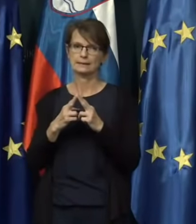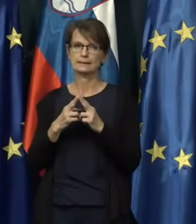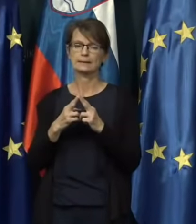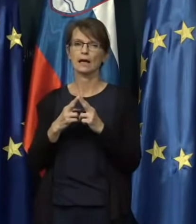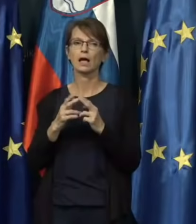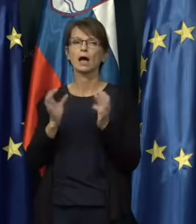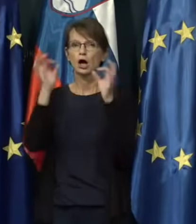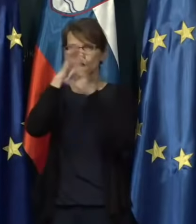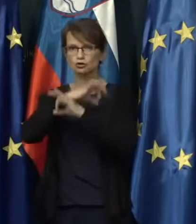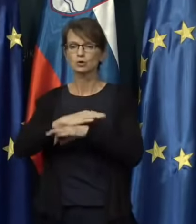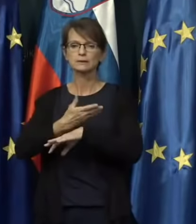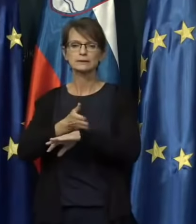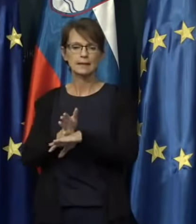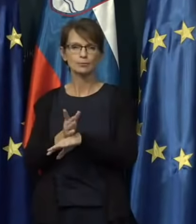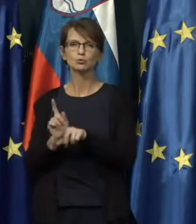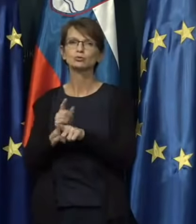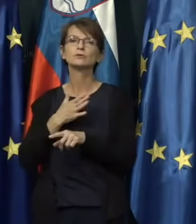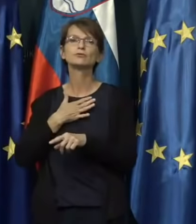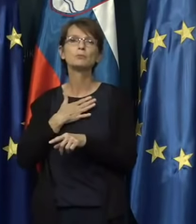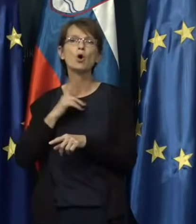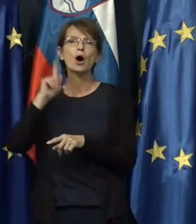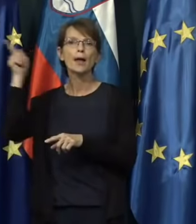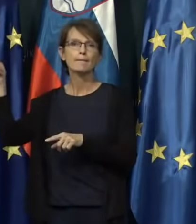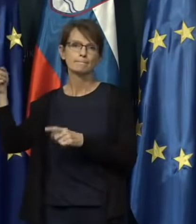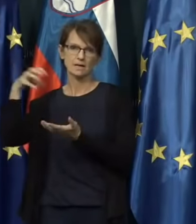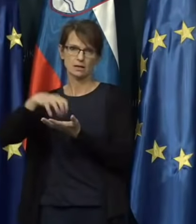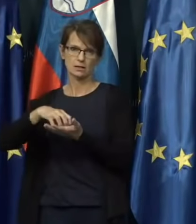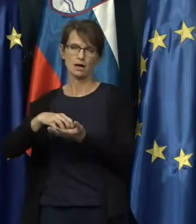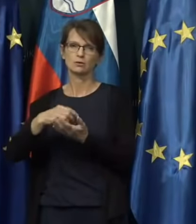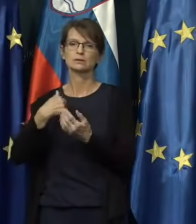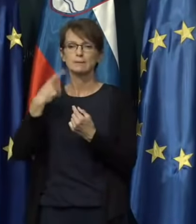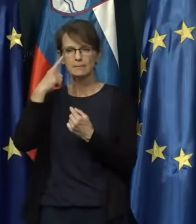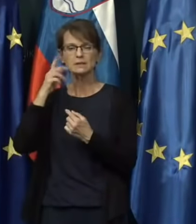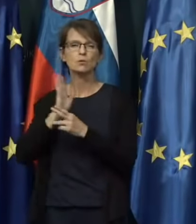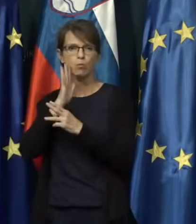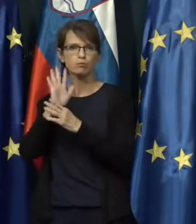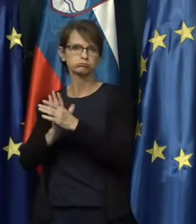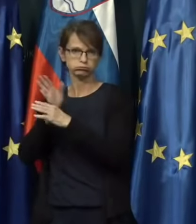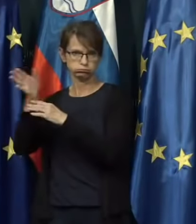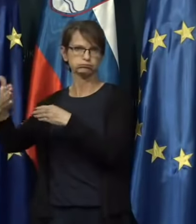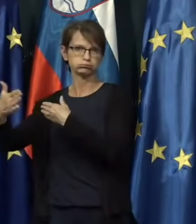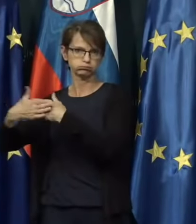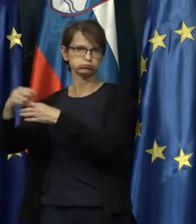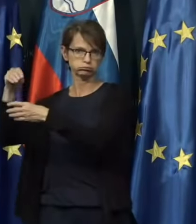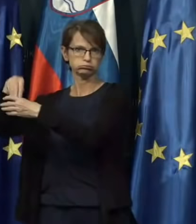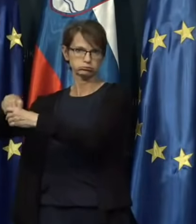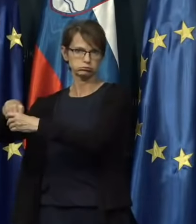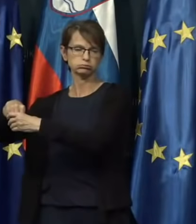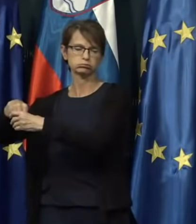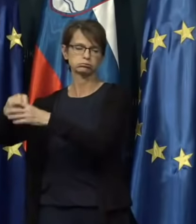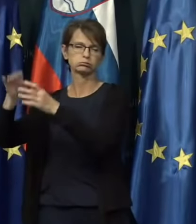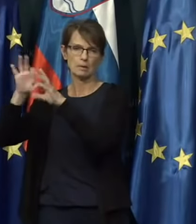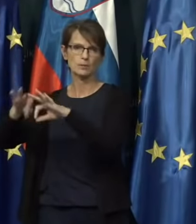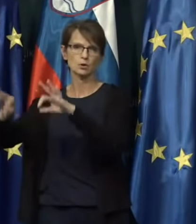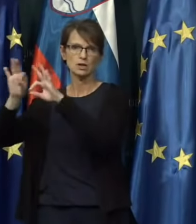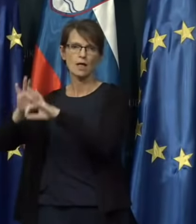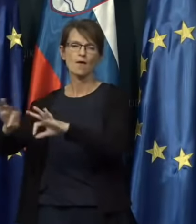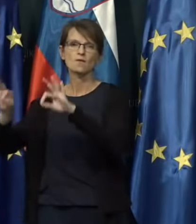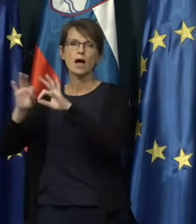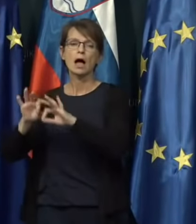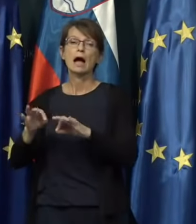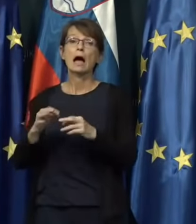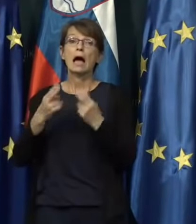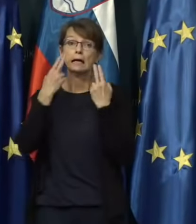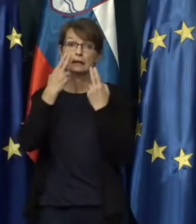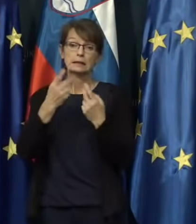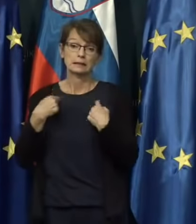Žal sem zamudil tudi v mojem kraju včeraj proslavok, sem se jo imel namen udeležiti, glede na to, da smo